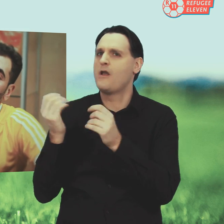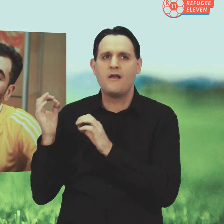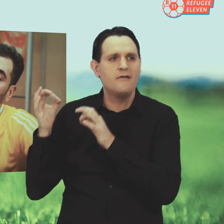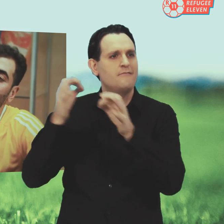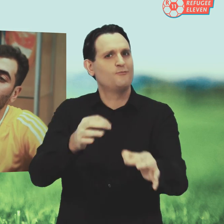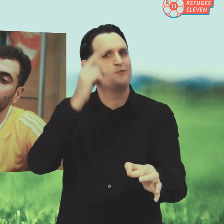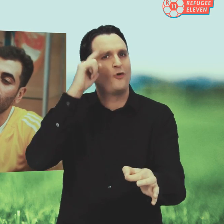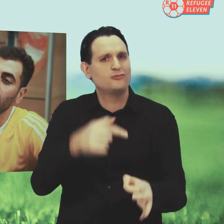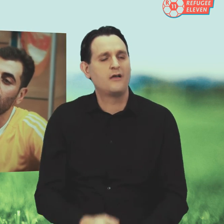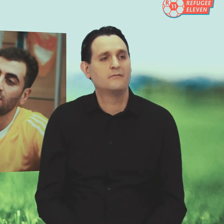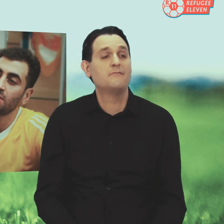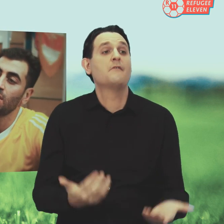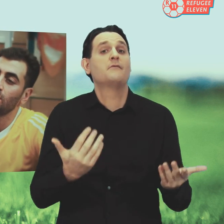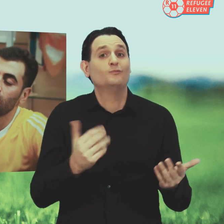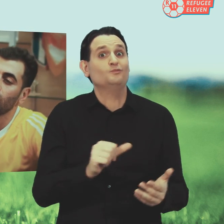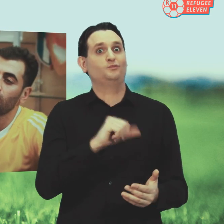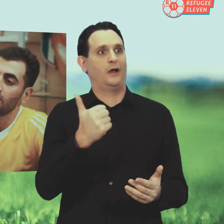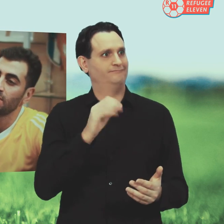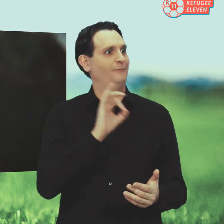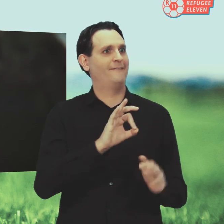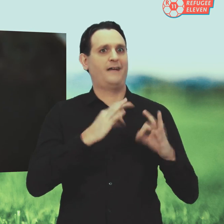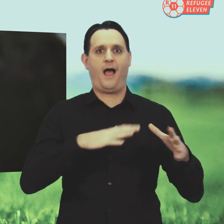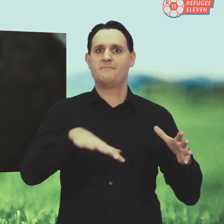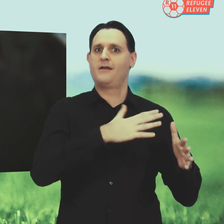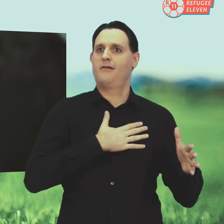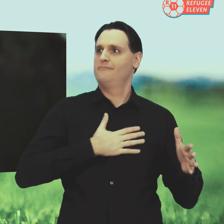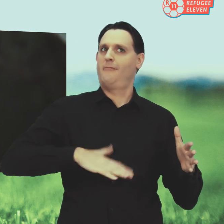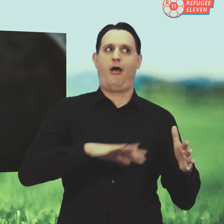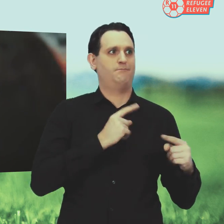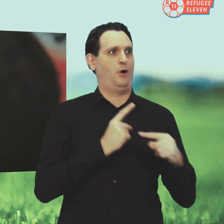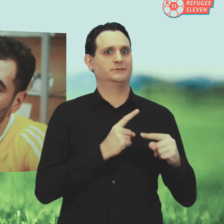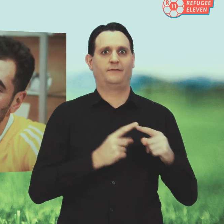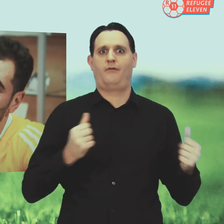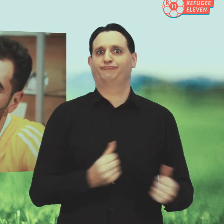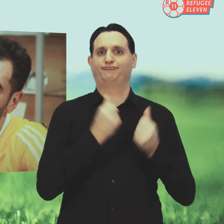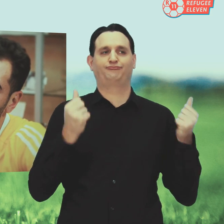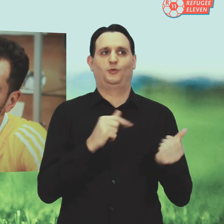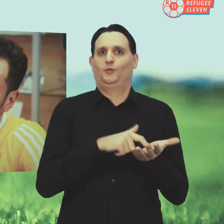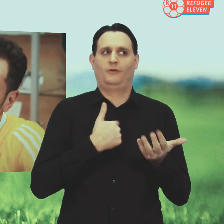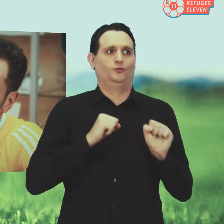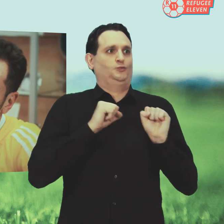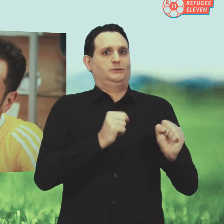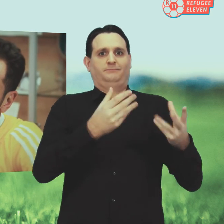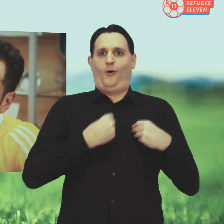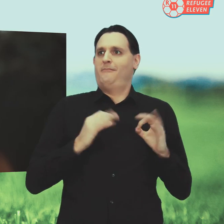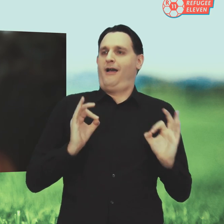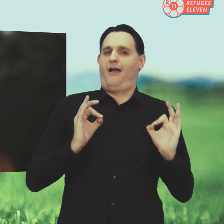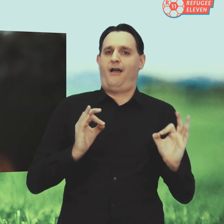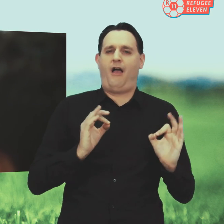Familie nach Deutschland zu kommen? An 1. An Stelle war das für meine Familie ein sehr positives Zeichen, weil sie waren hier im